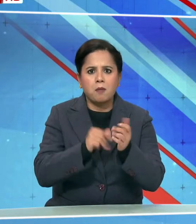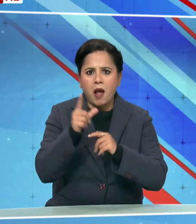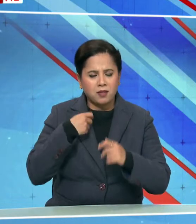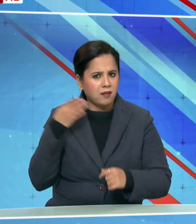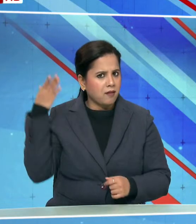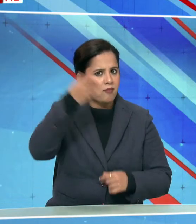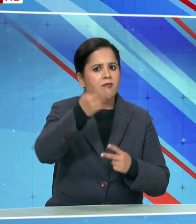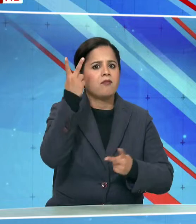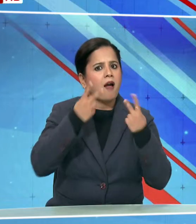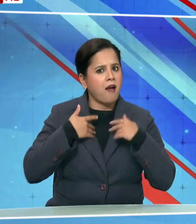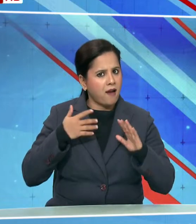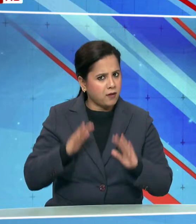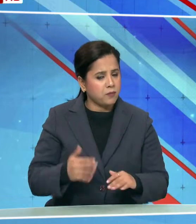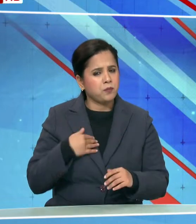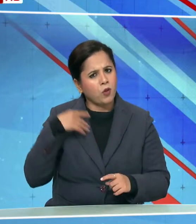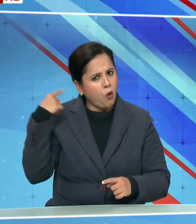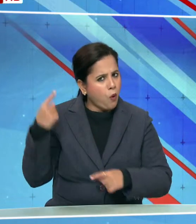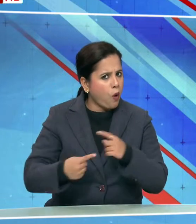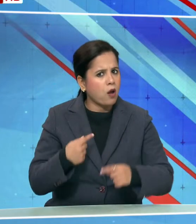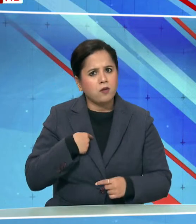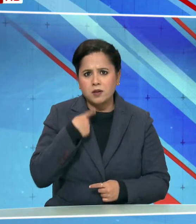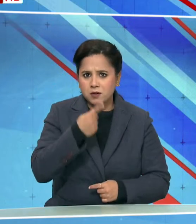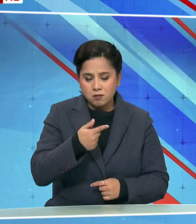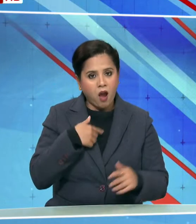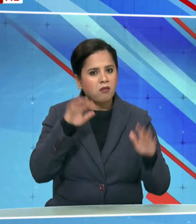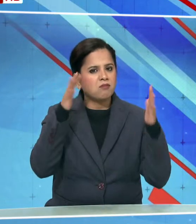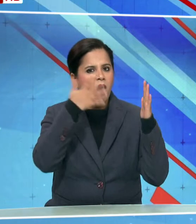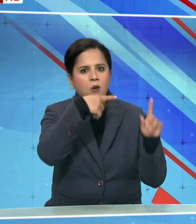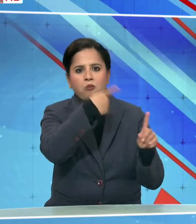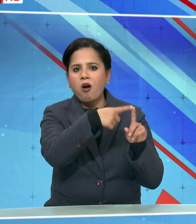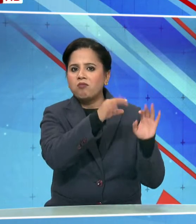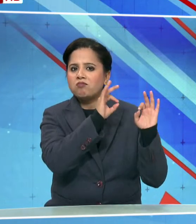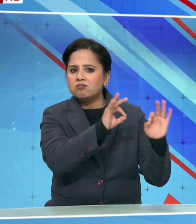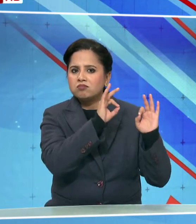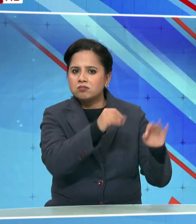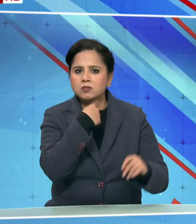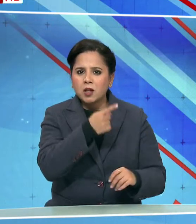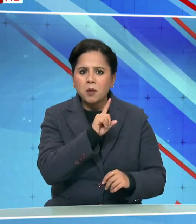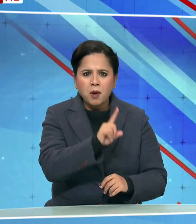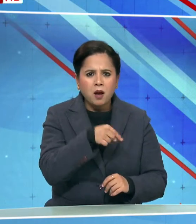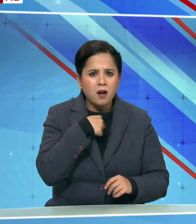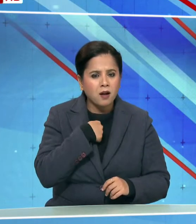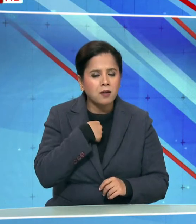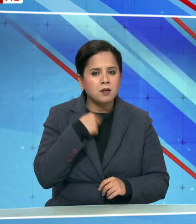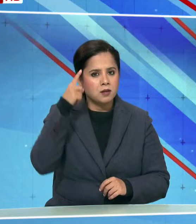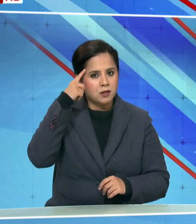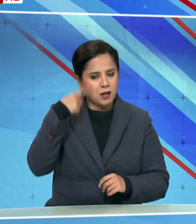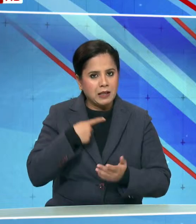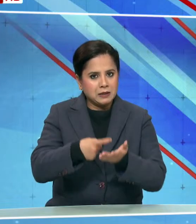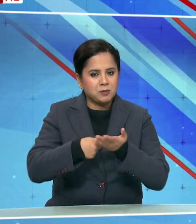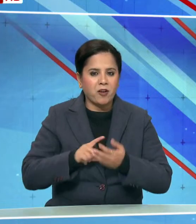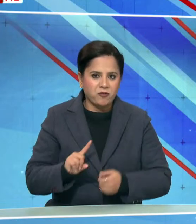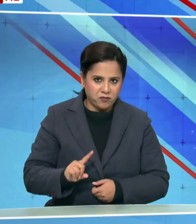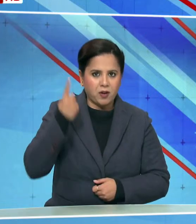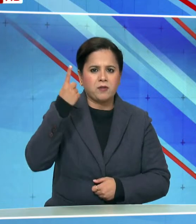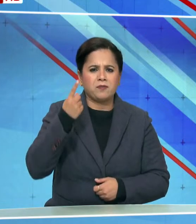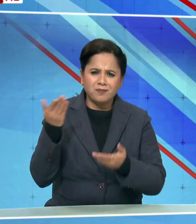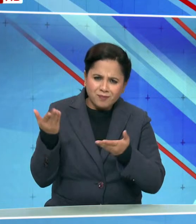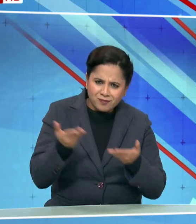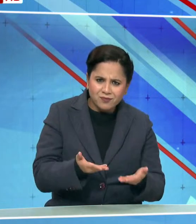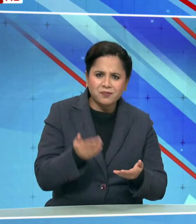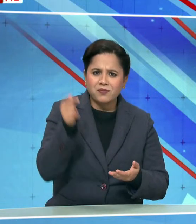माल्दीव का दौरा किया है और हमेशा इसकी प्रश्विंसा की है लेकिन अपनी गरिमा पहले है आईए